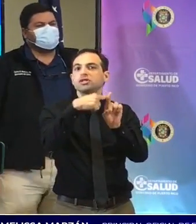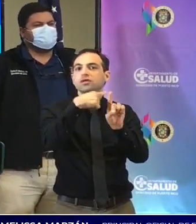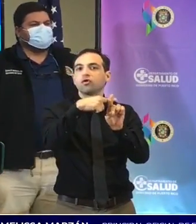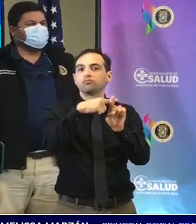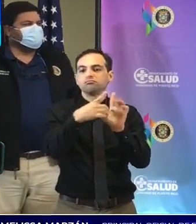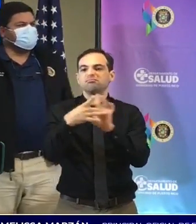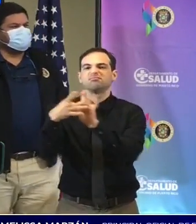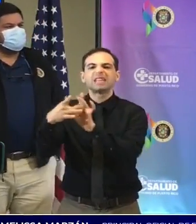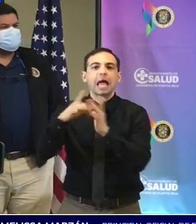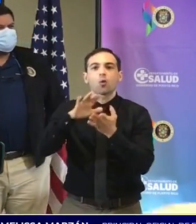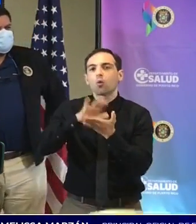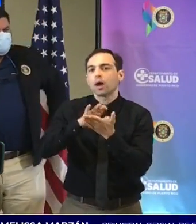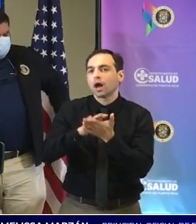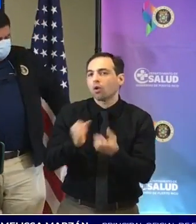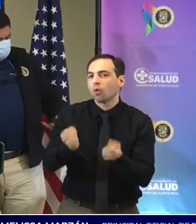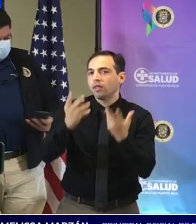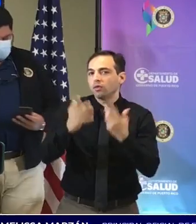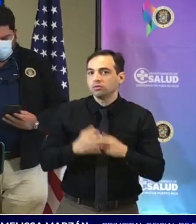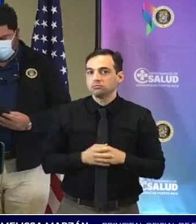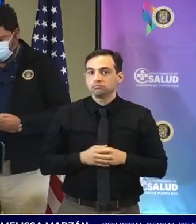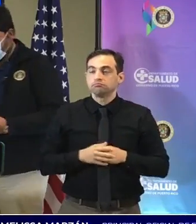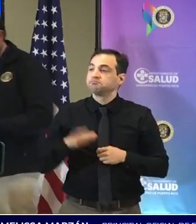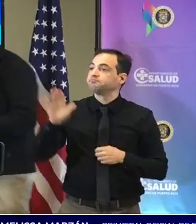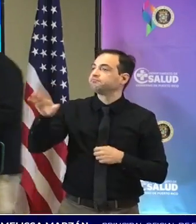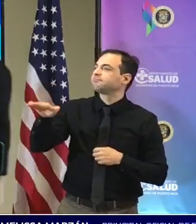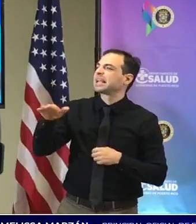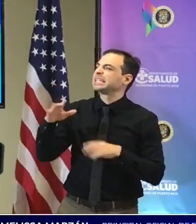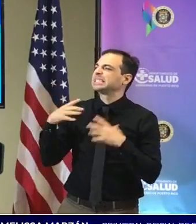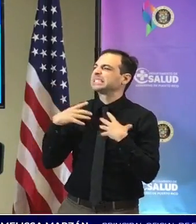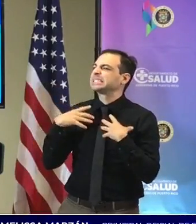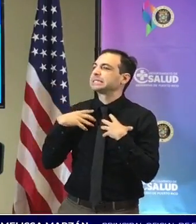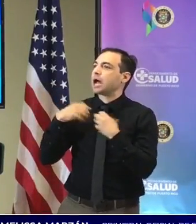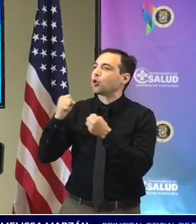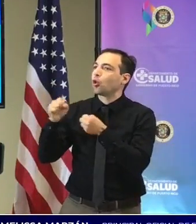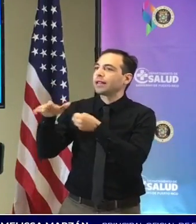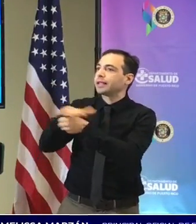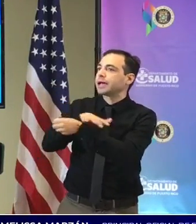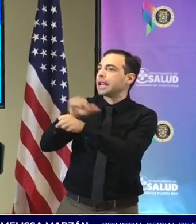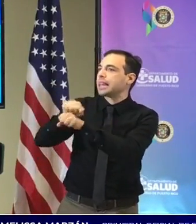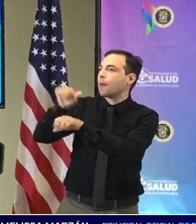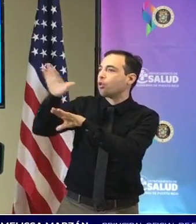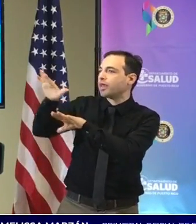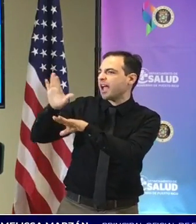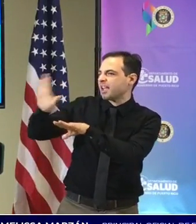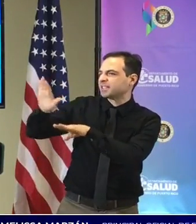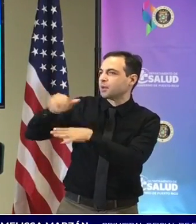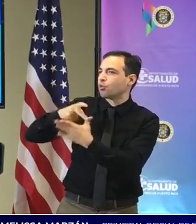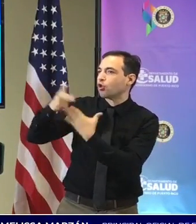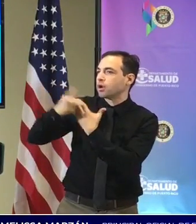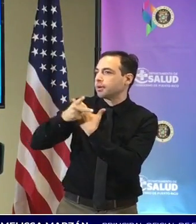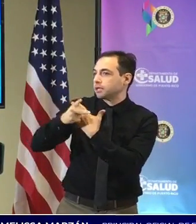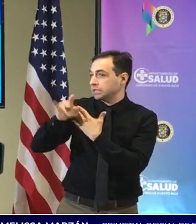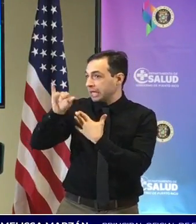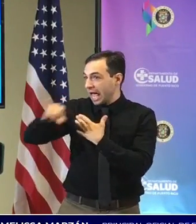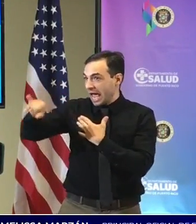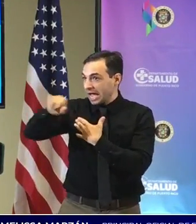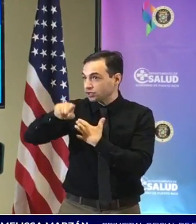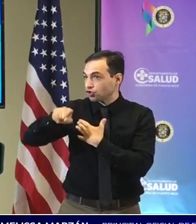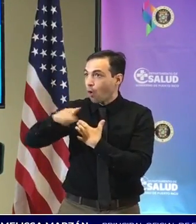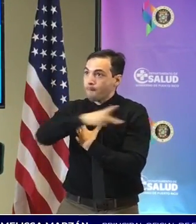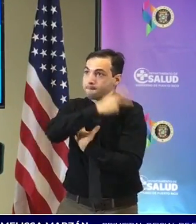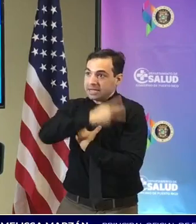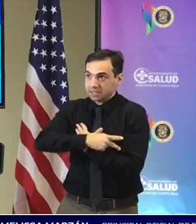quería con la gente de salud integral de la montaña de esos 340 casos o pacientes que